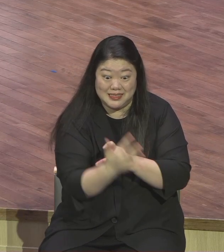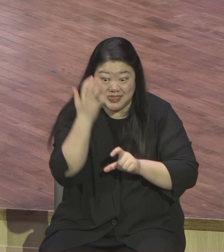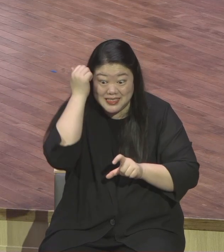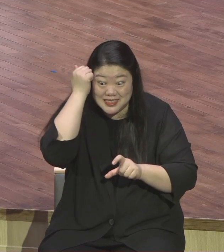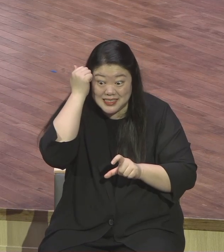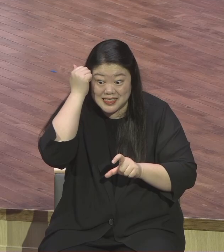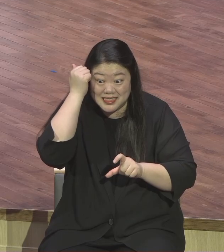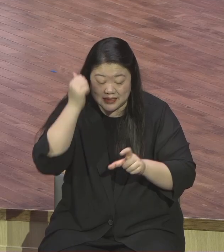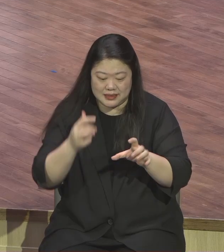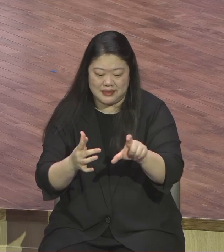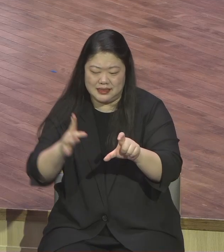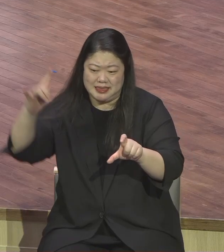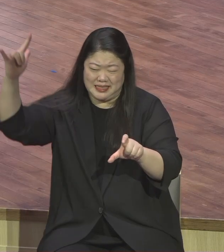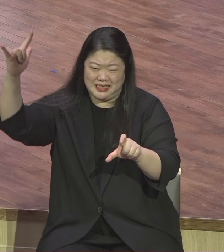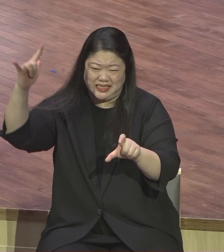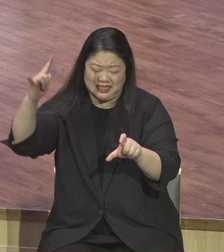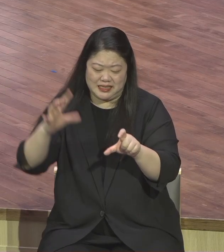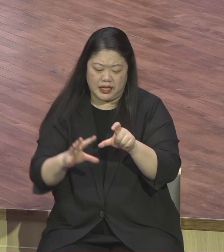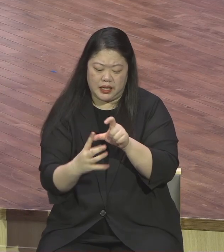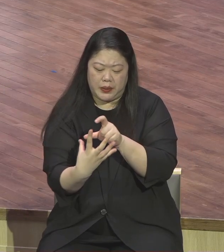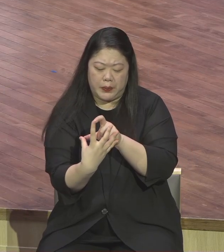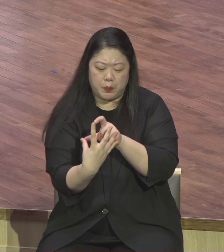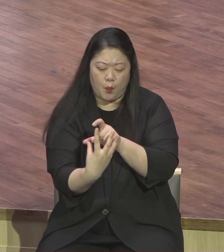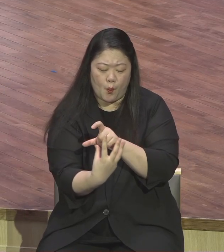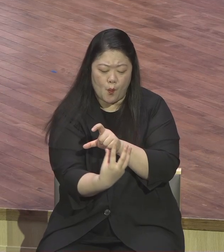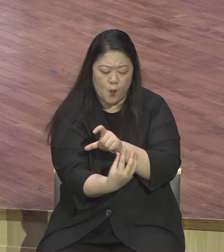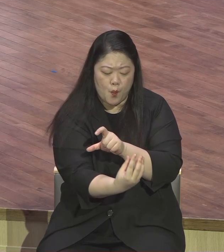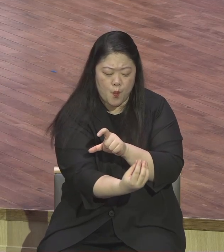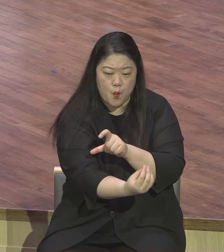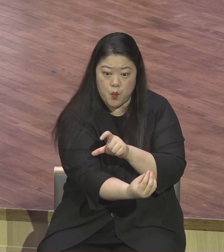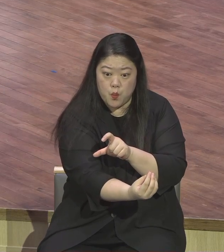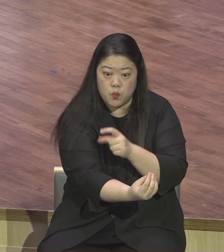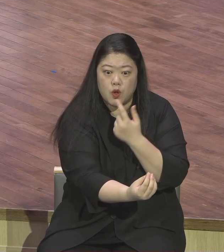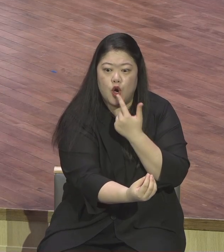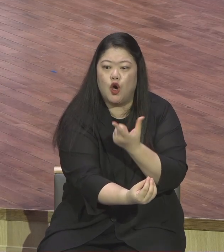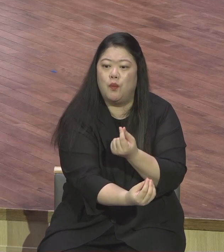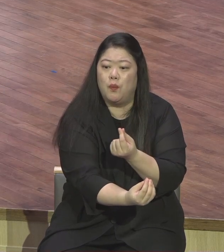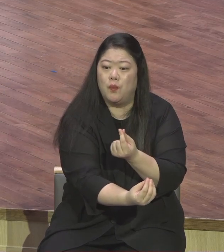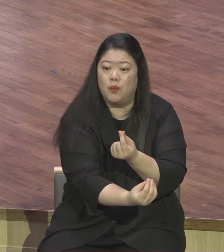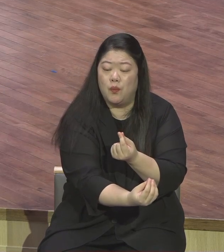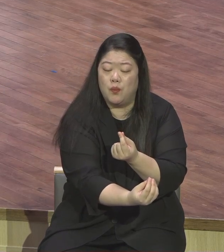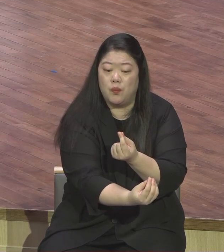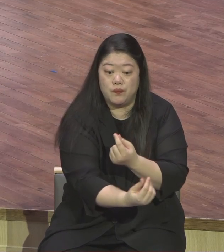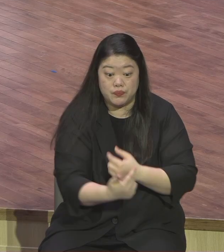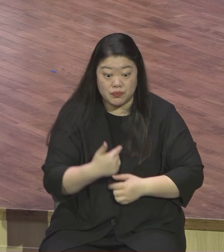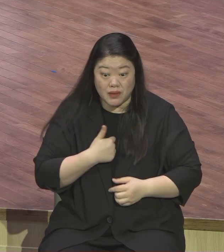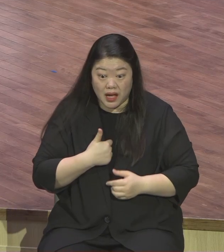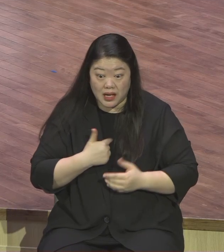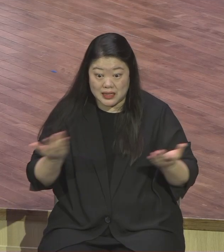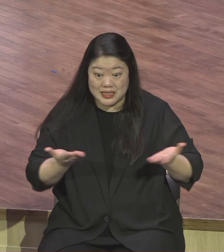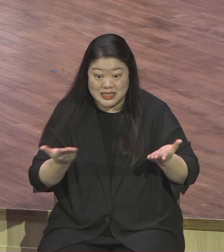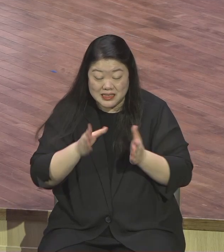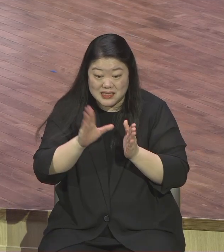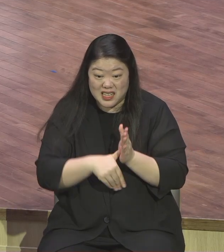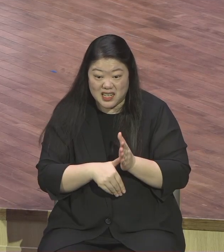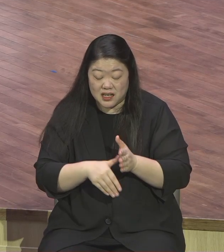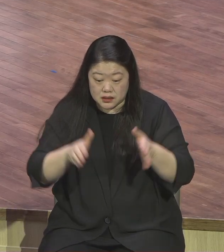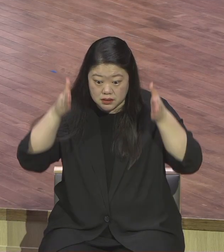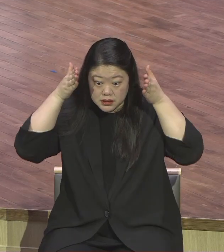저는 그렇게 직분을 감당했어요 죽기야 하면 세상 속담을 죽기야 하면 까무르기지 하나님 앞에 들고